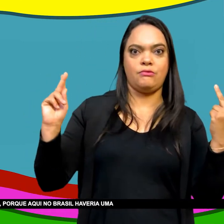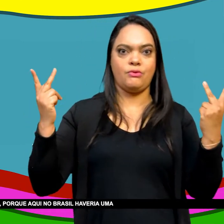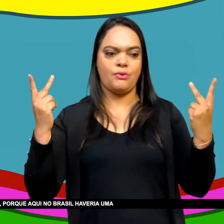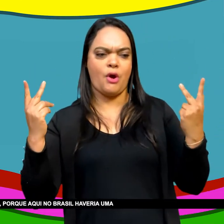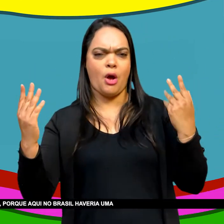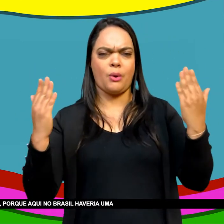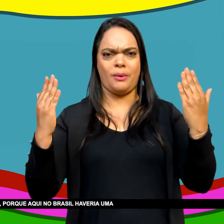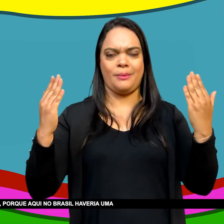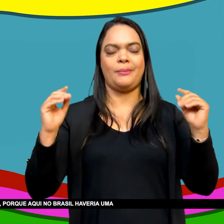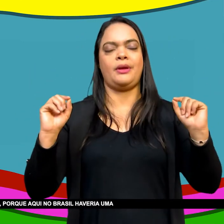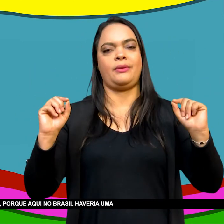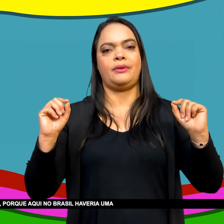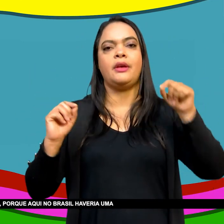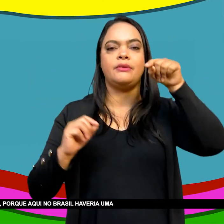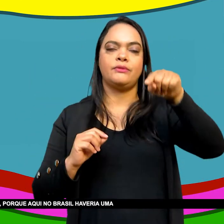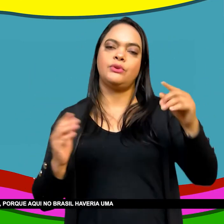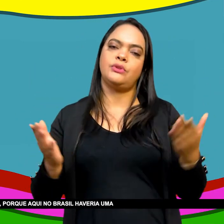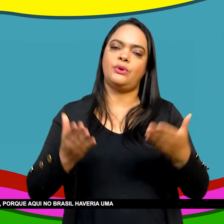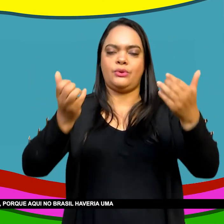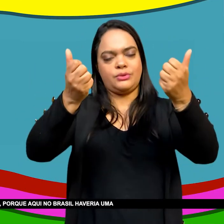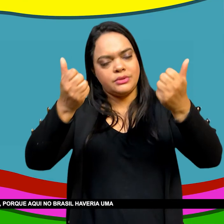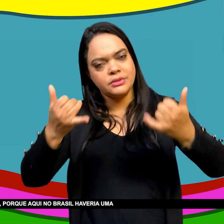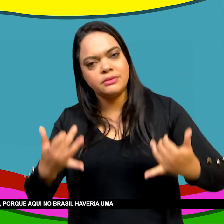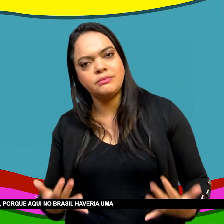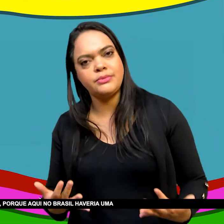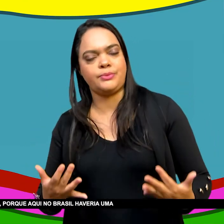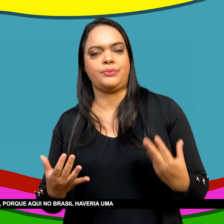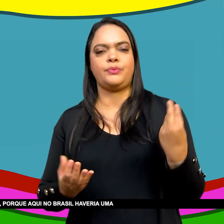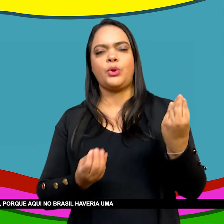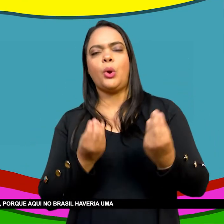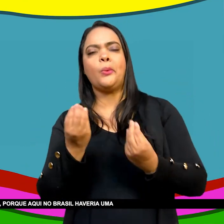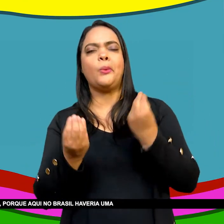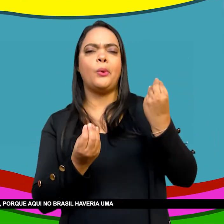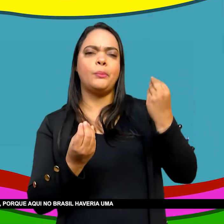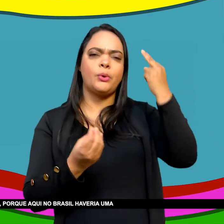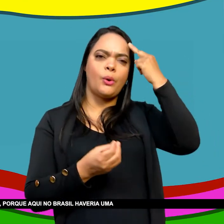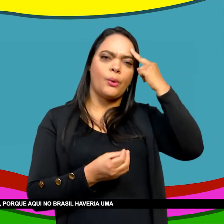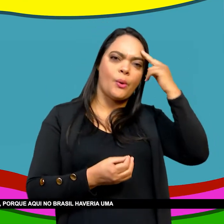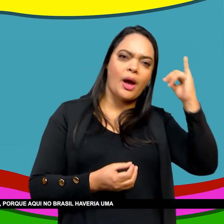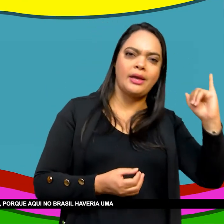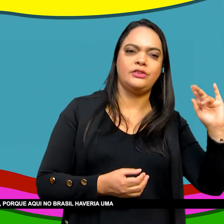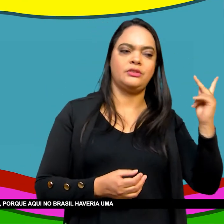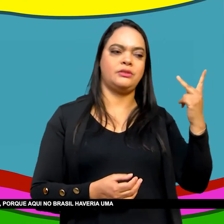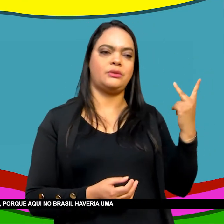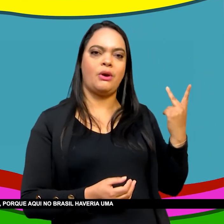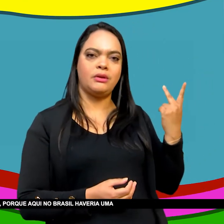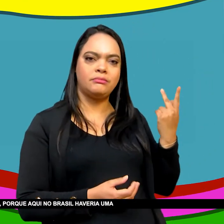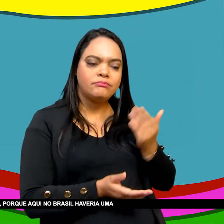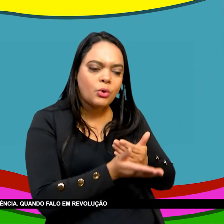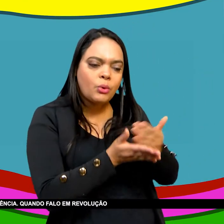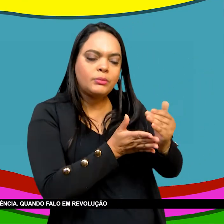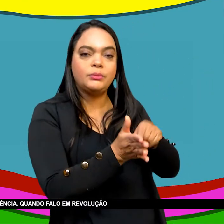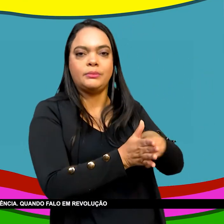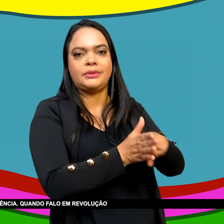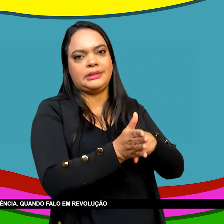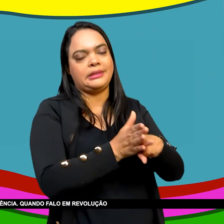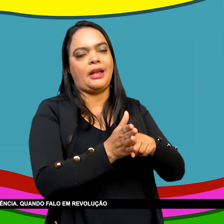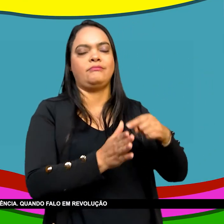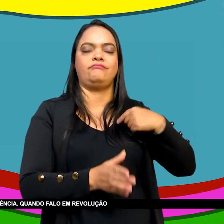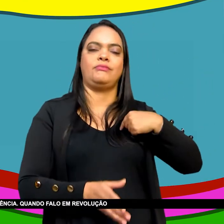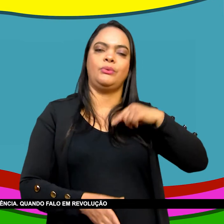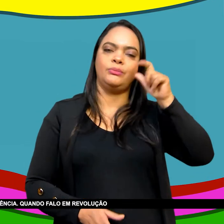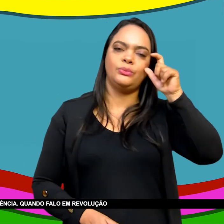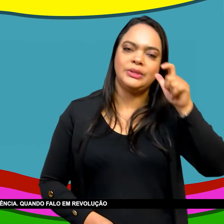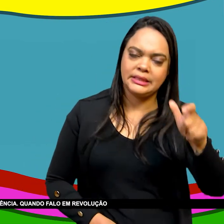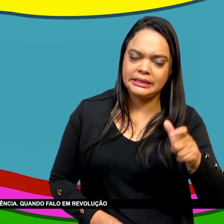processo Independente do Brasil Não existia Porque aqui no Brasil Havia uma rejeição